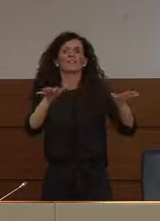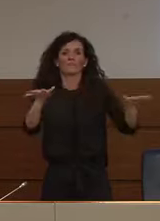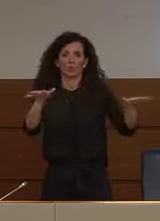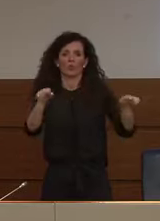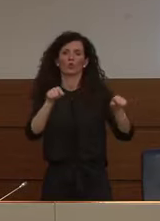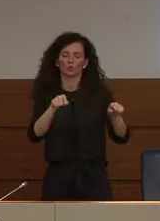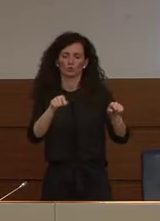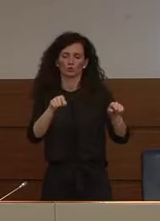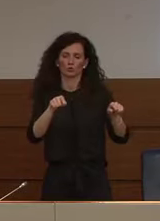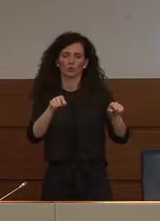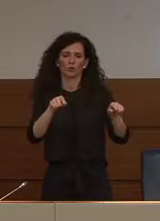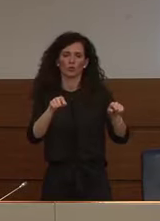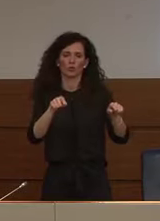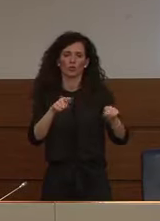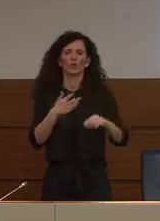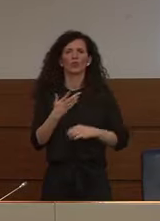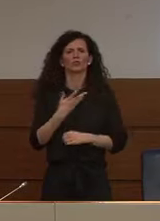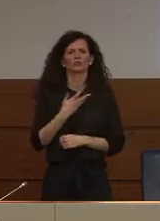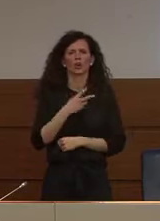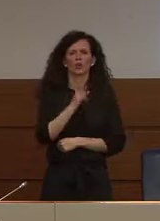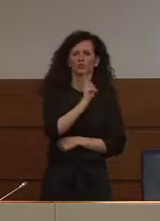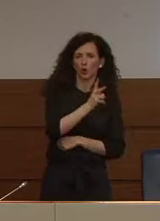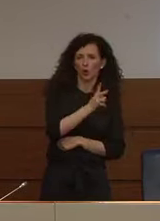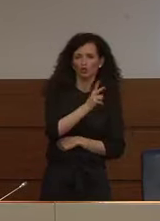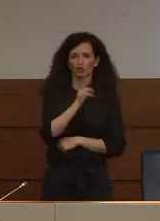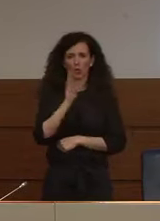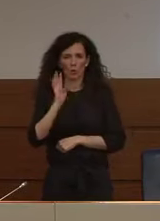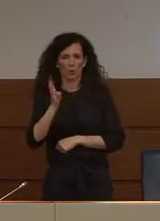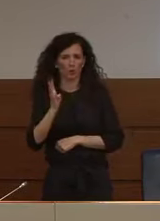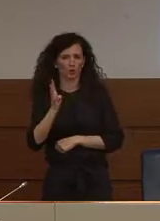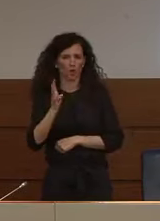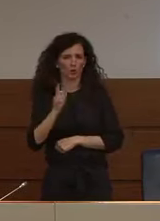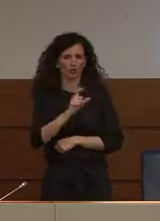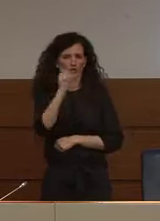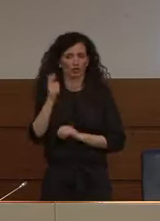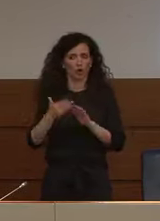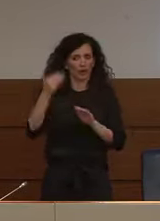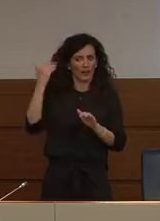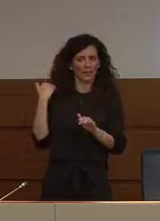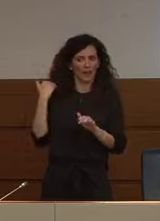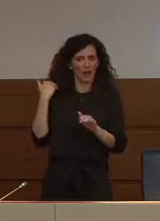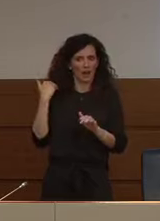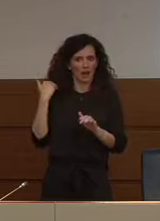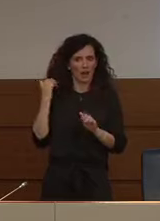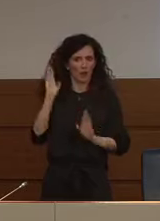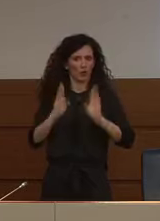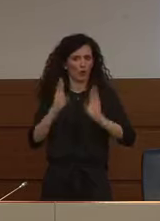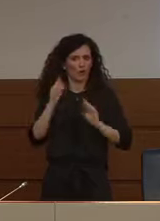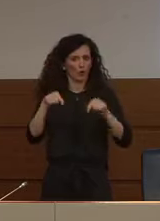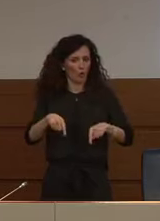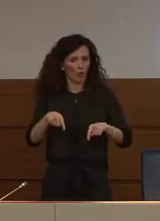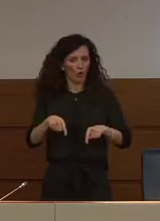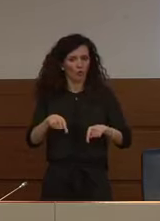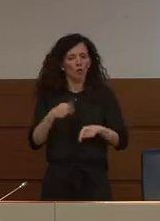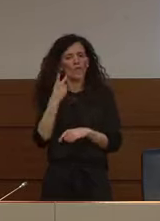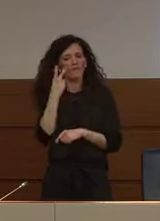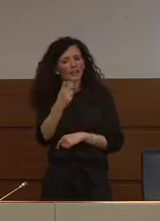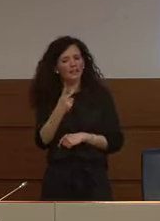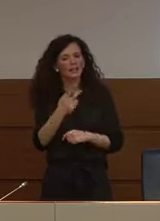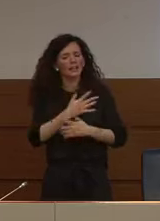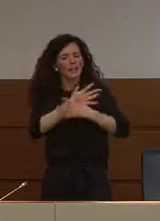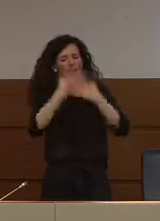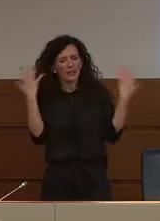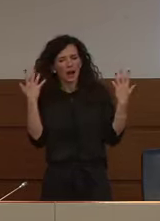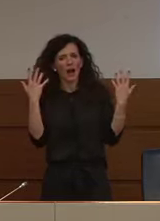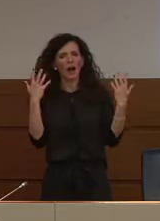12-14 giorni fa per vedere compiutamente in termini